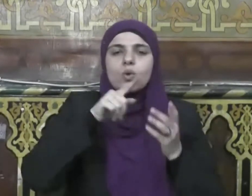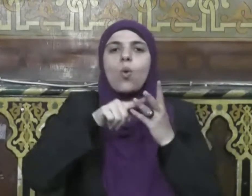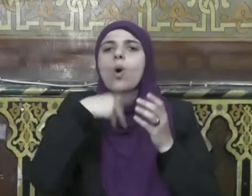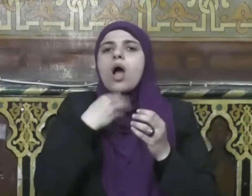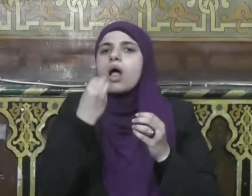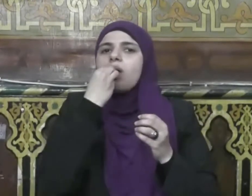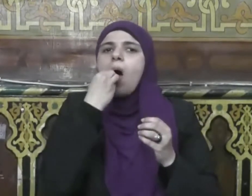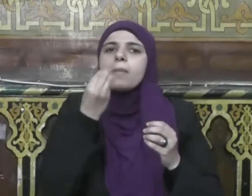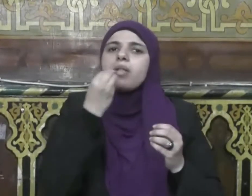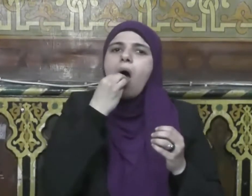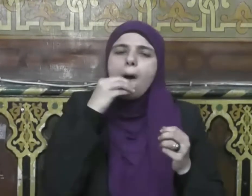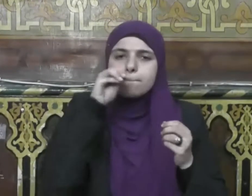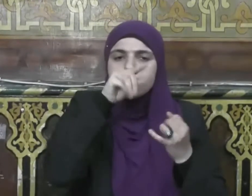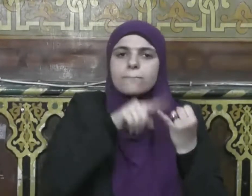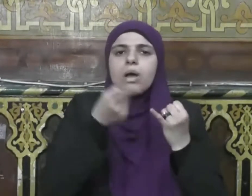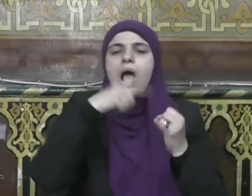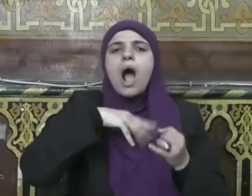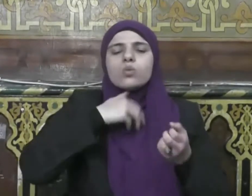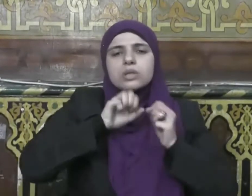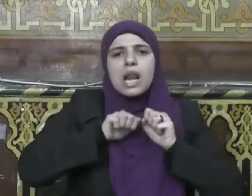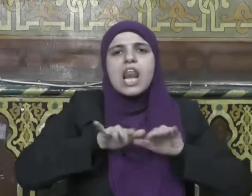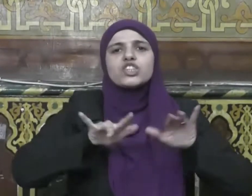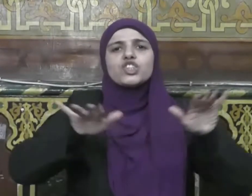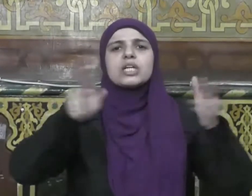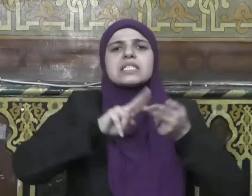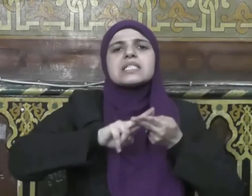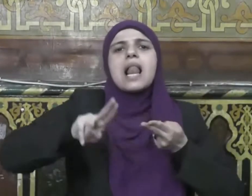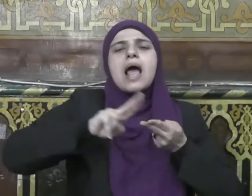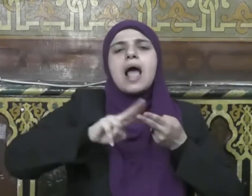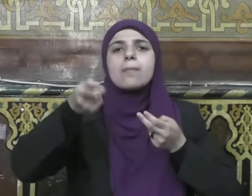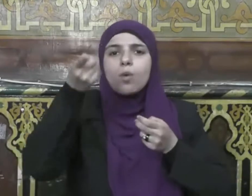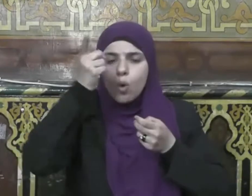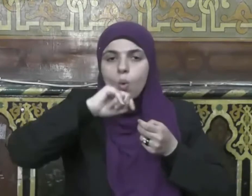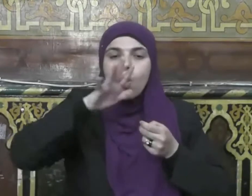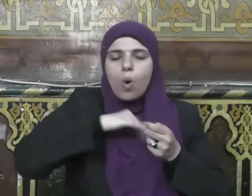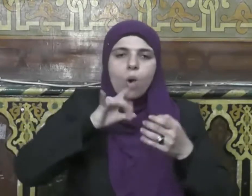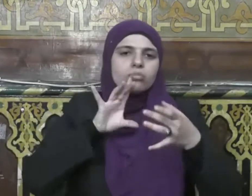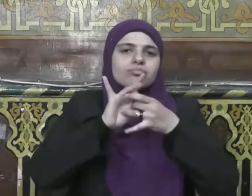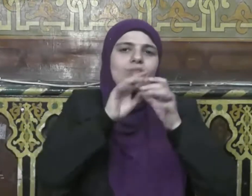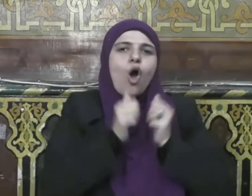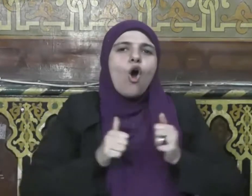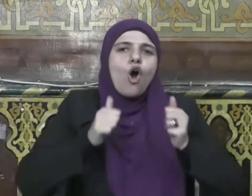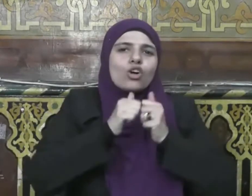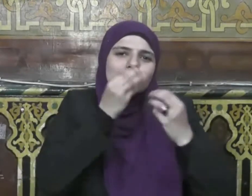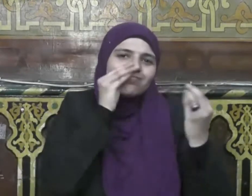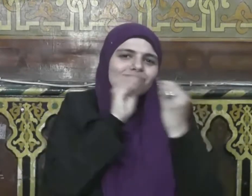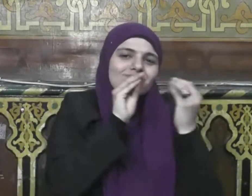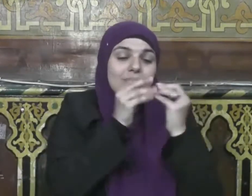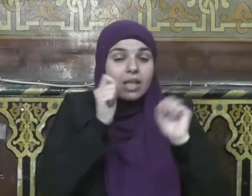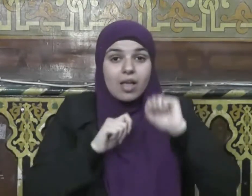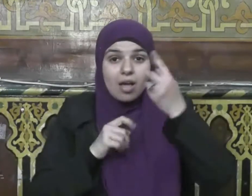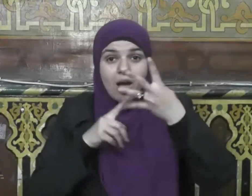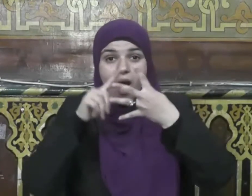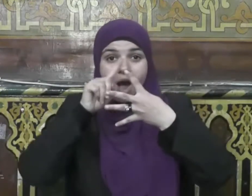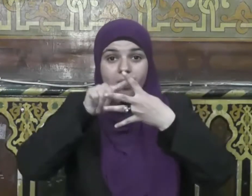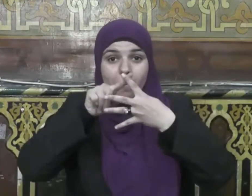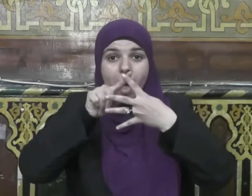الأرحام والرابعة تتعلق بالعلاقة بين العبد وربه وهي الصلاة